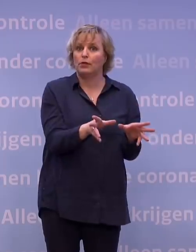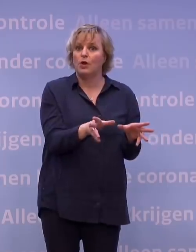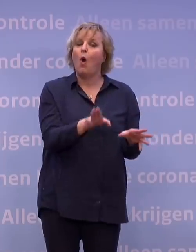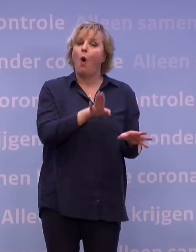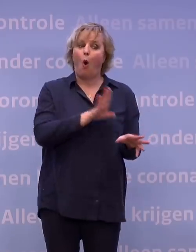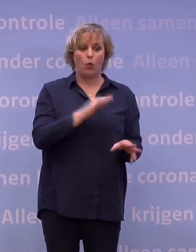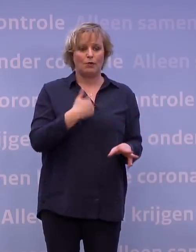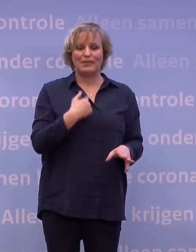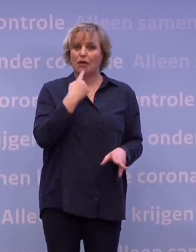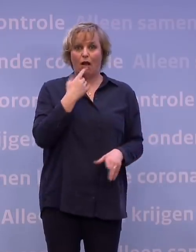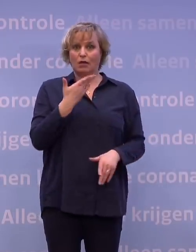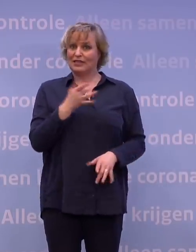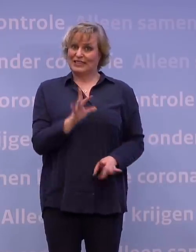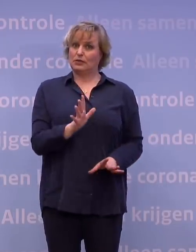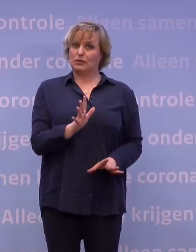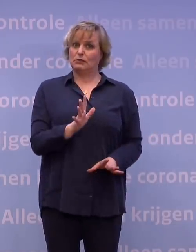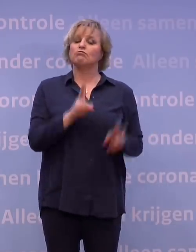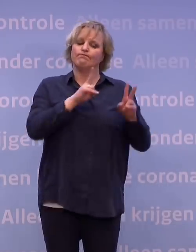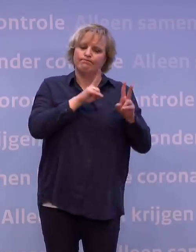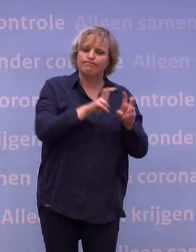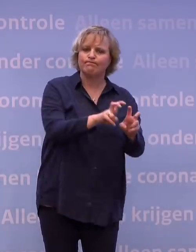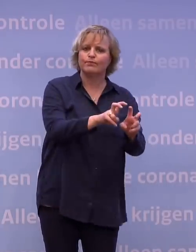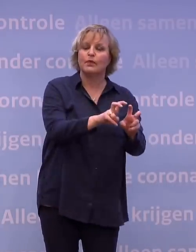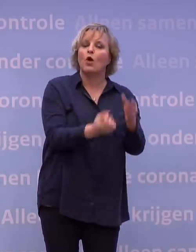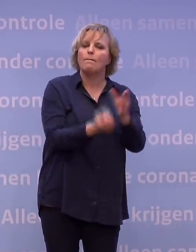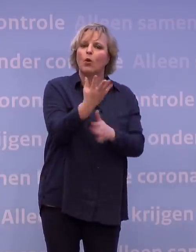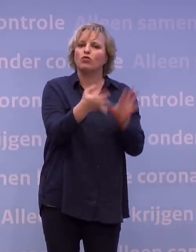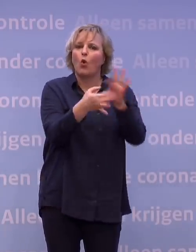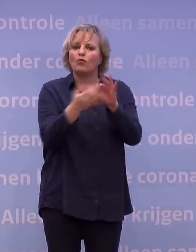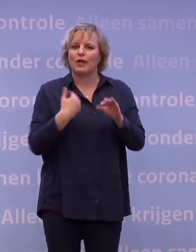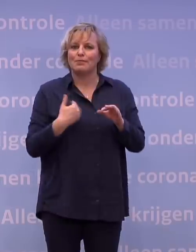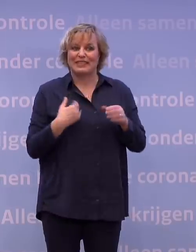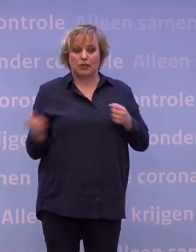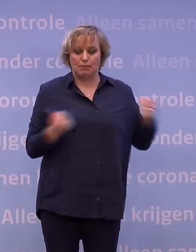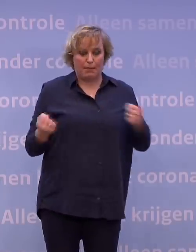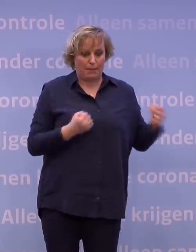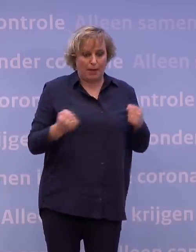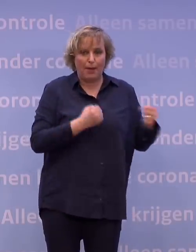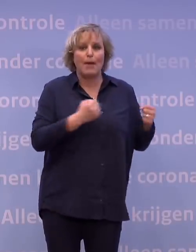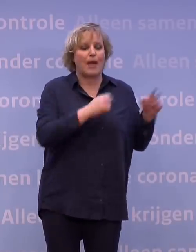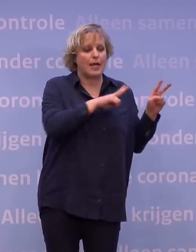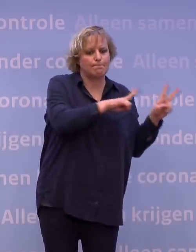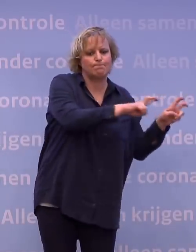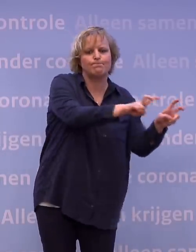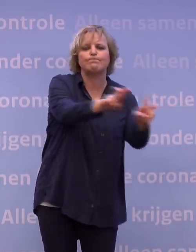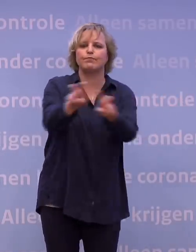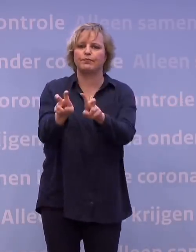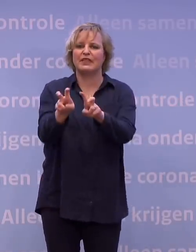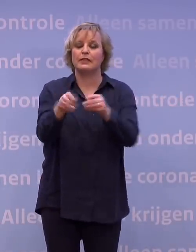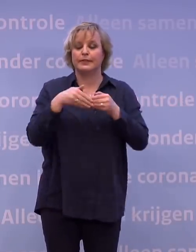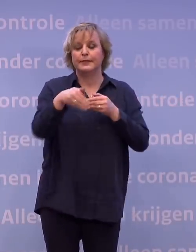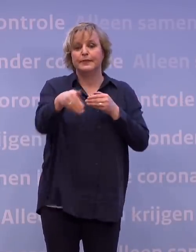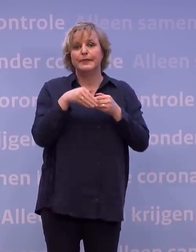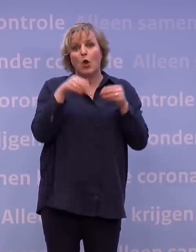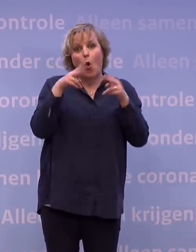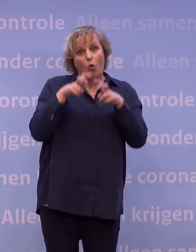mensen zonder klachten. Meer mensen worden aan het bron- en contactonderzoek toegevoegd. Met intensiever testen gaan we ook de komende tijd onderzoeken of